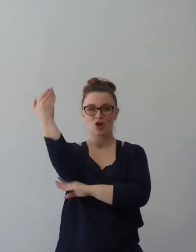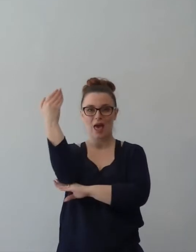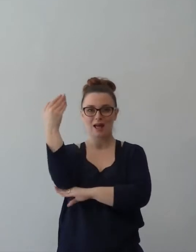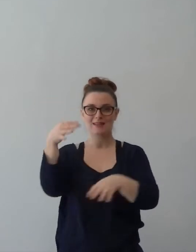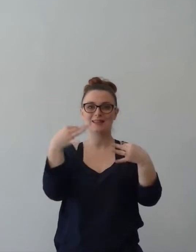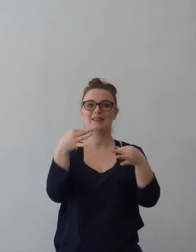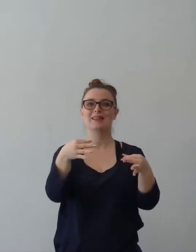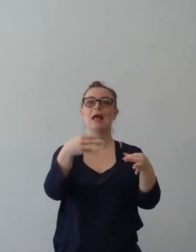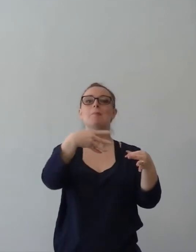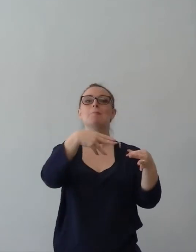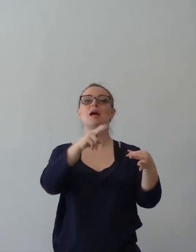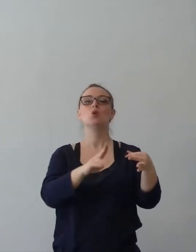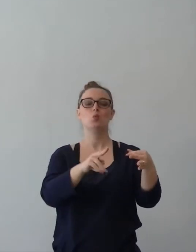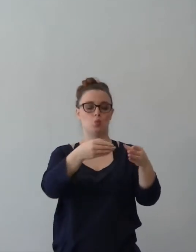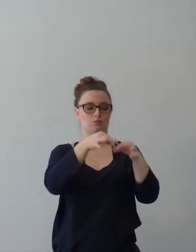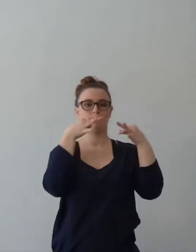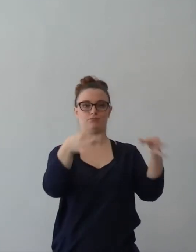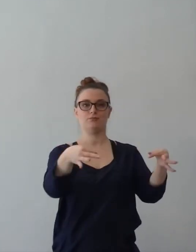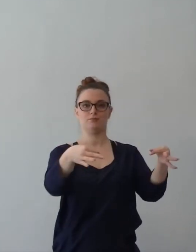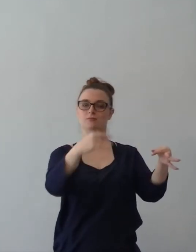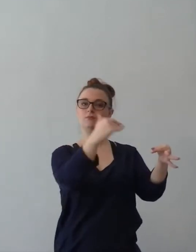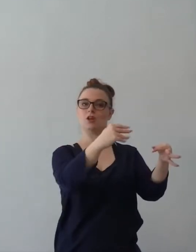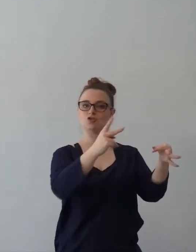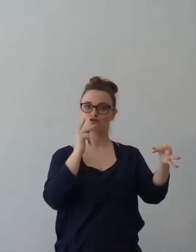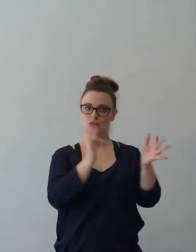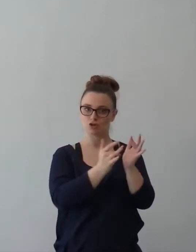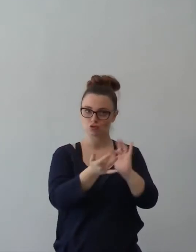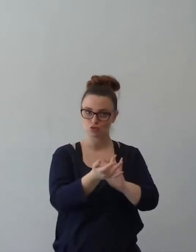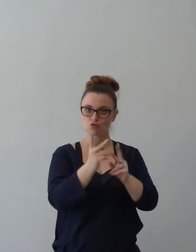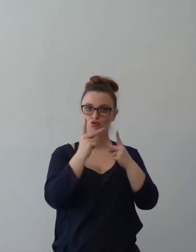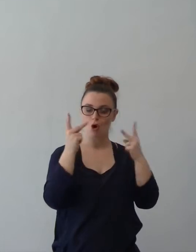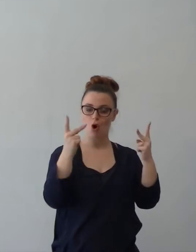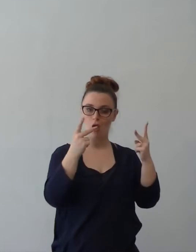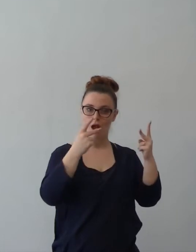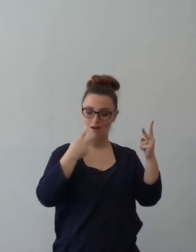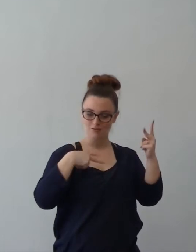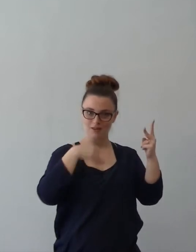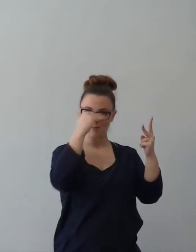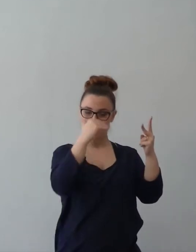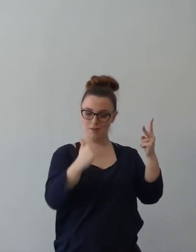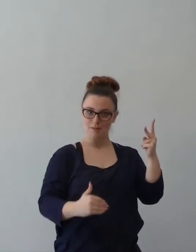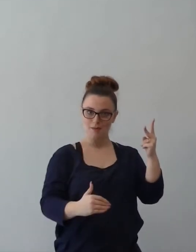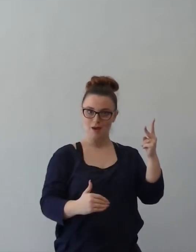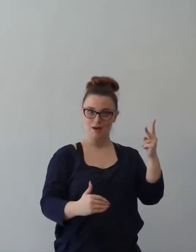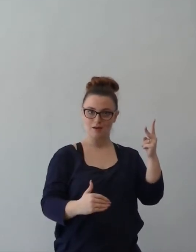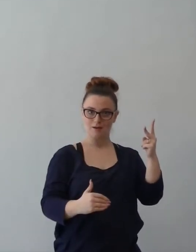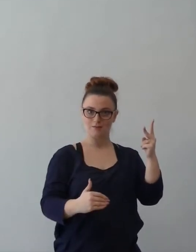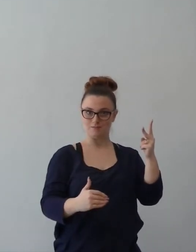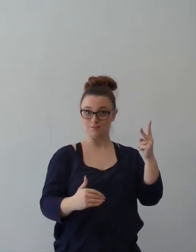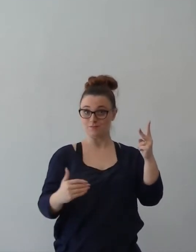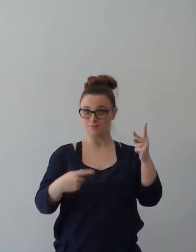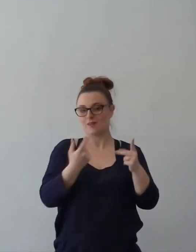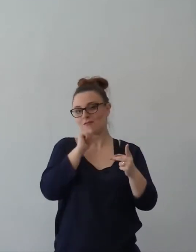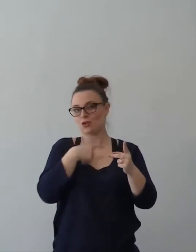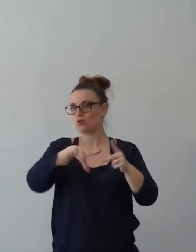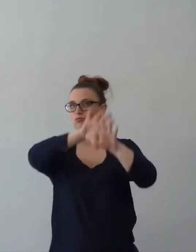correre a casa a mangiare la gioia di Gesù dopo aver mangiato la schifezza della mensa della vita.